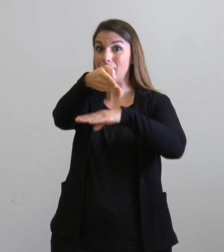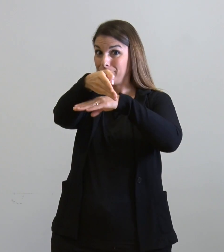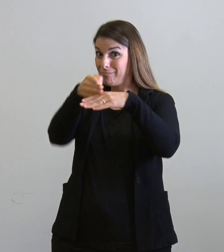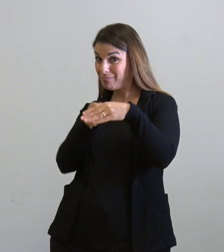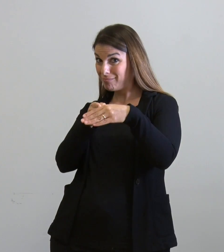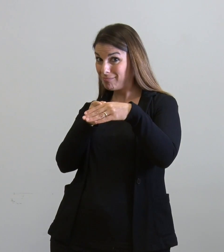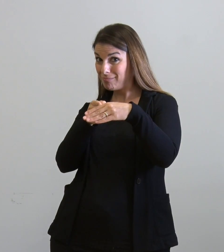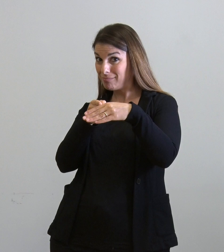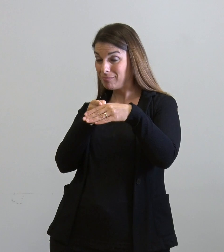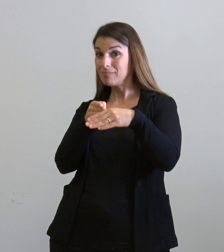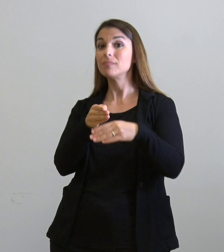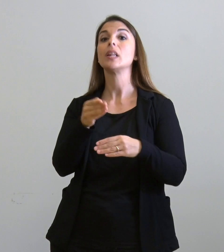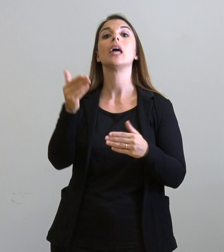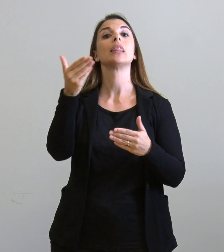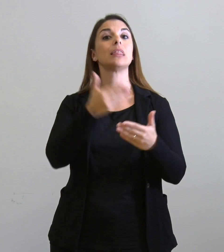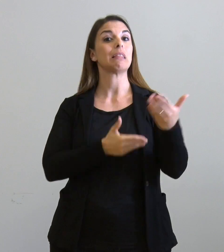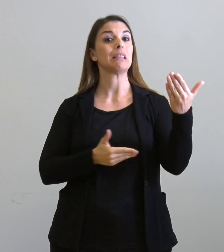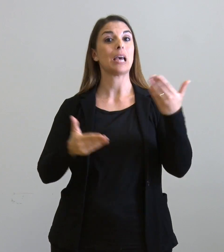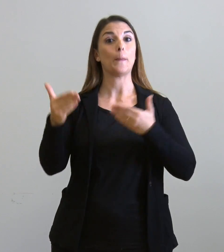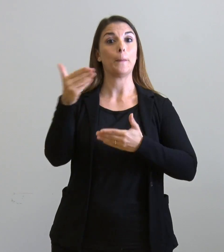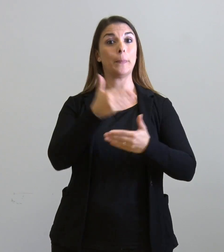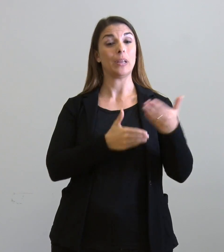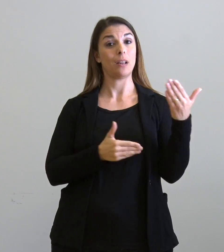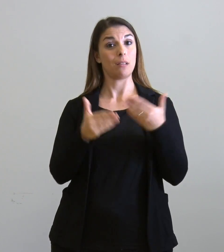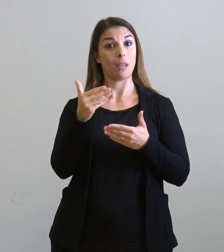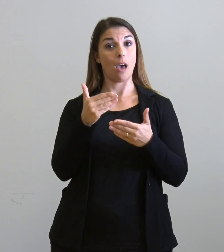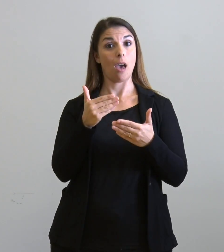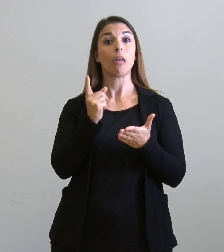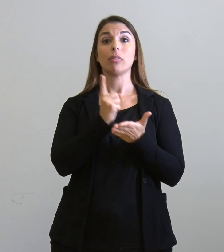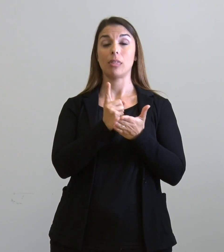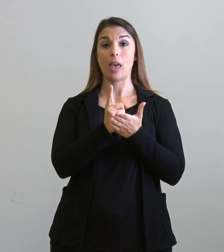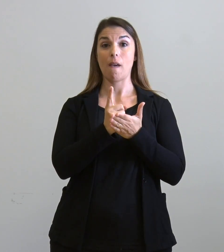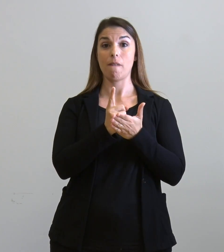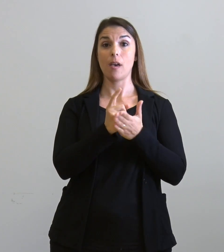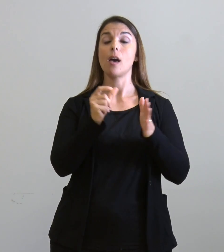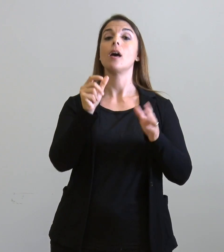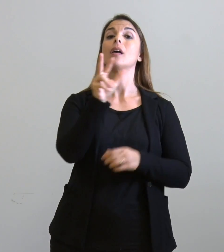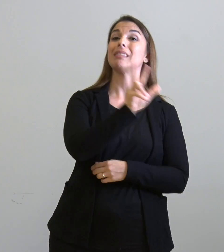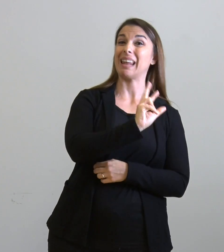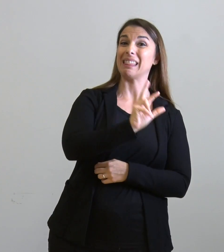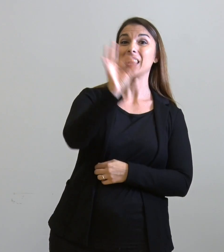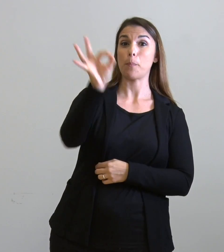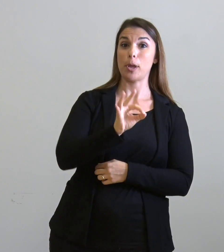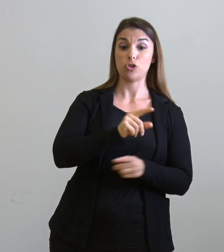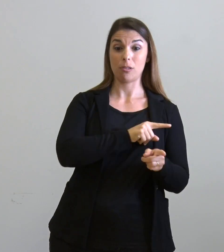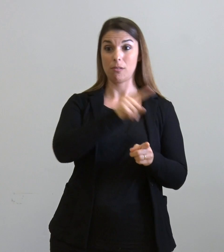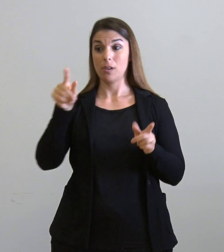le studentesse con disabilità con un'invalidità tra il 33% e il 65%